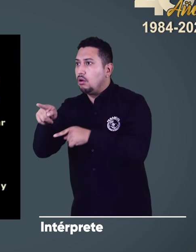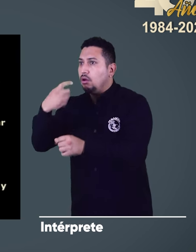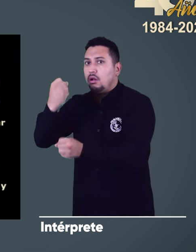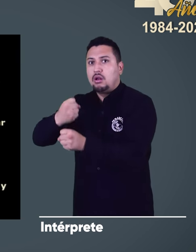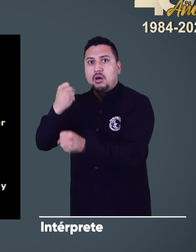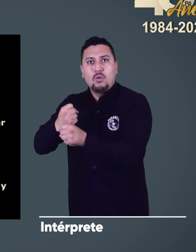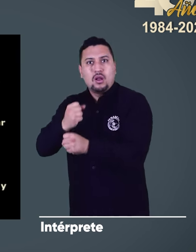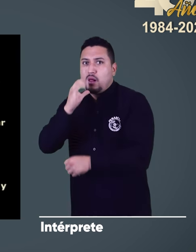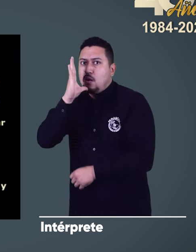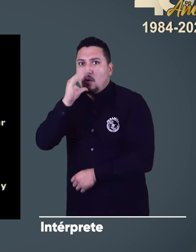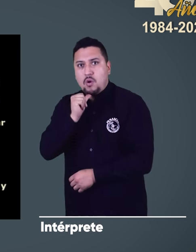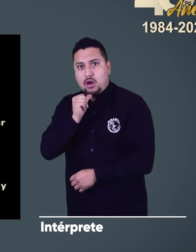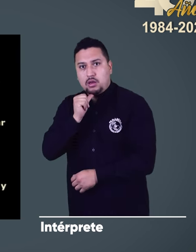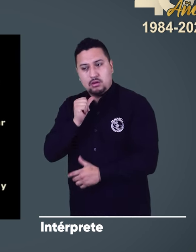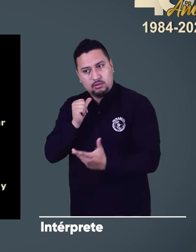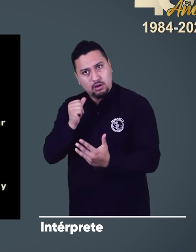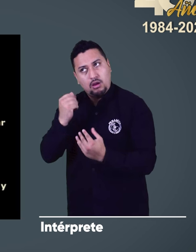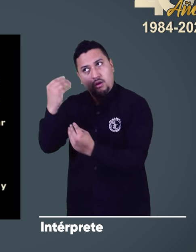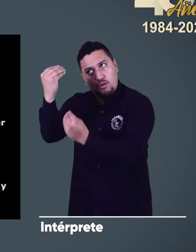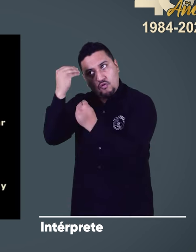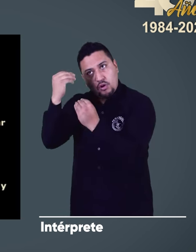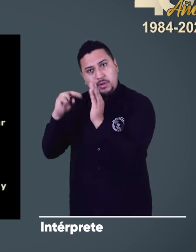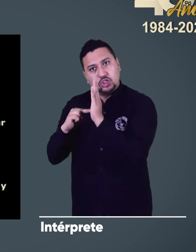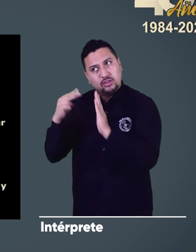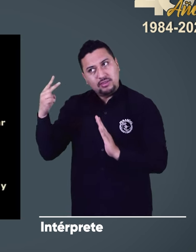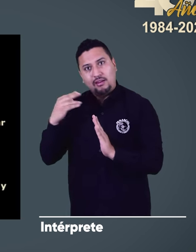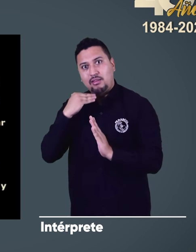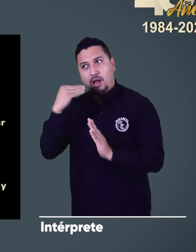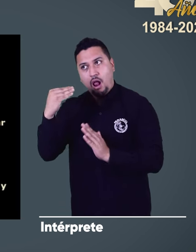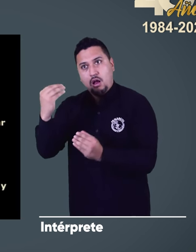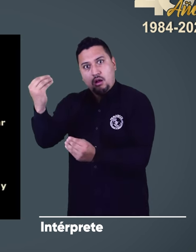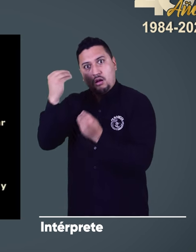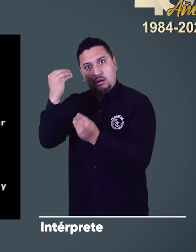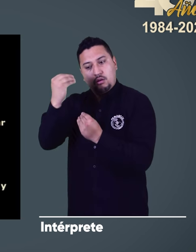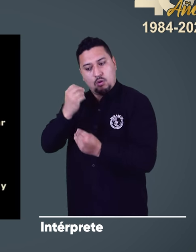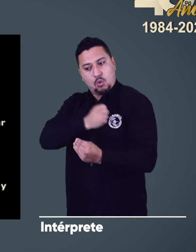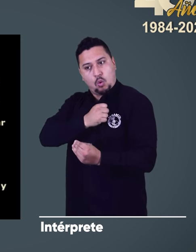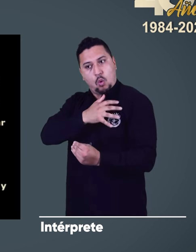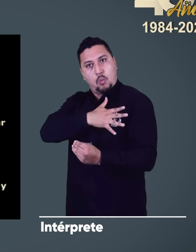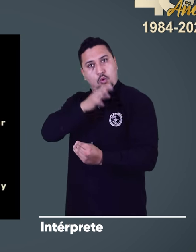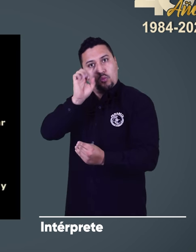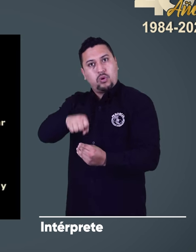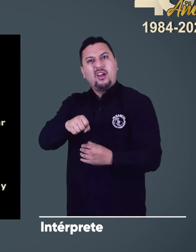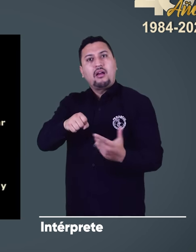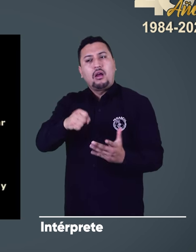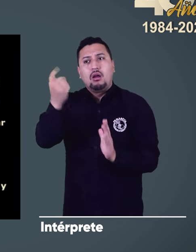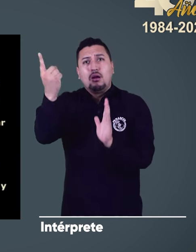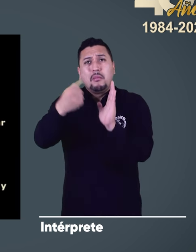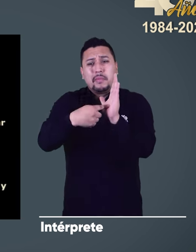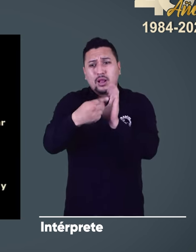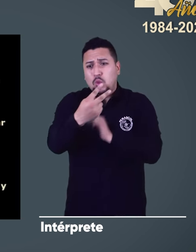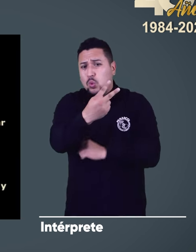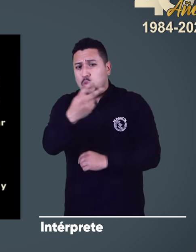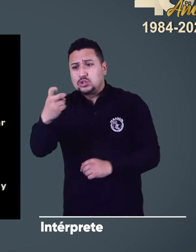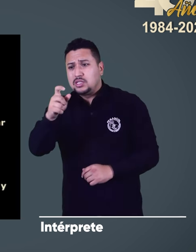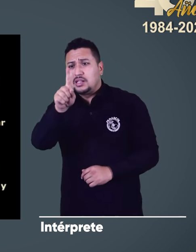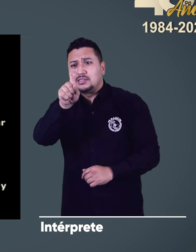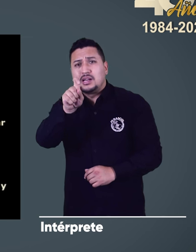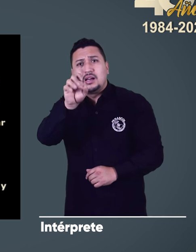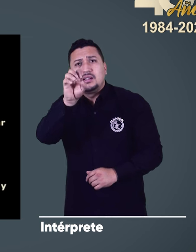formación técnica para darle al sordo mayores oportunidades de elección entre las 1260 profesiones u oficios